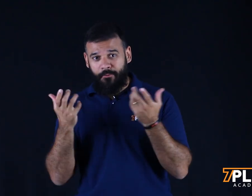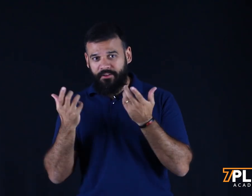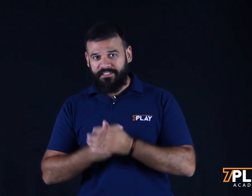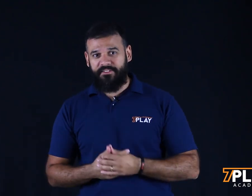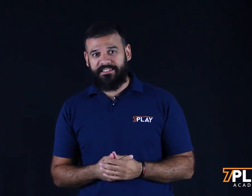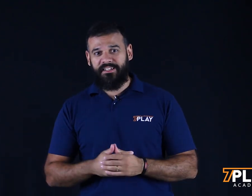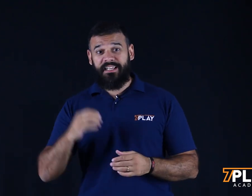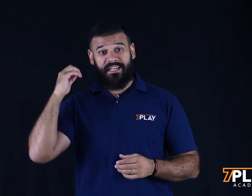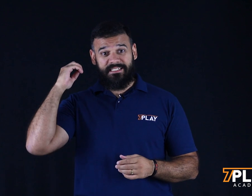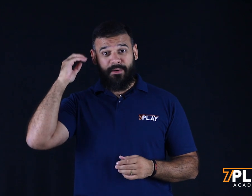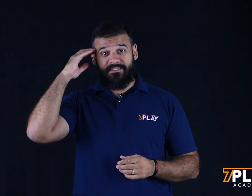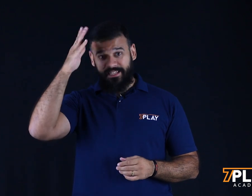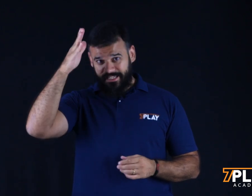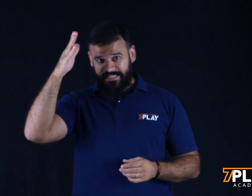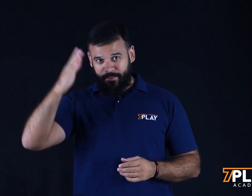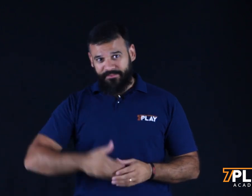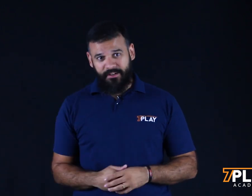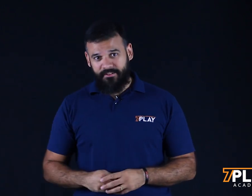como é que você faz isso. Grande abraço e até a próxima aula.